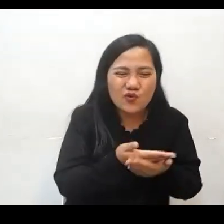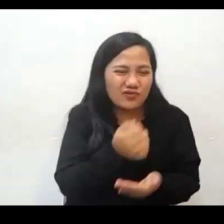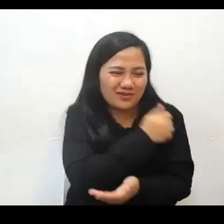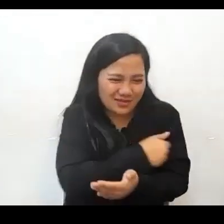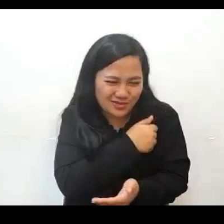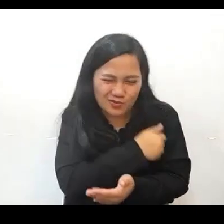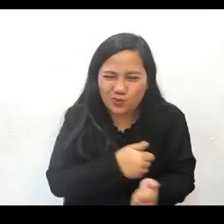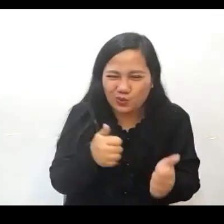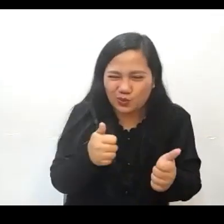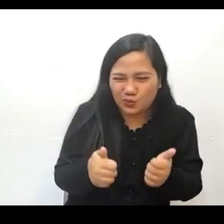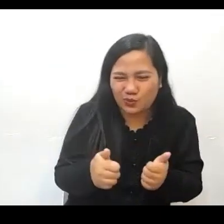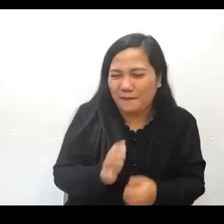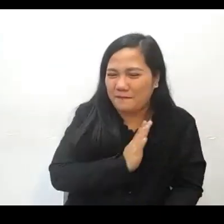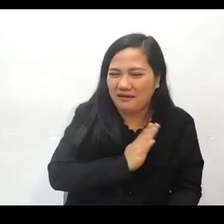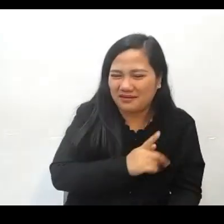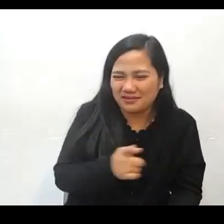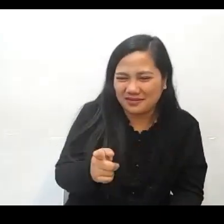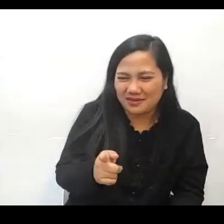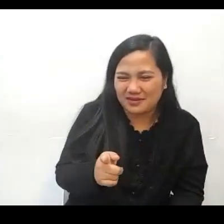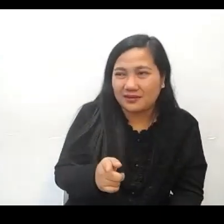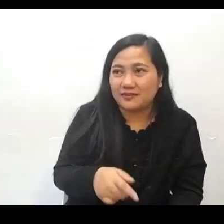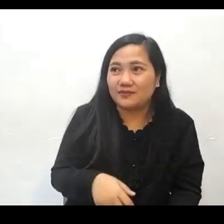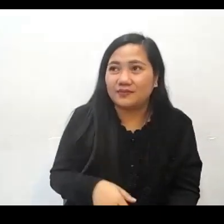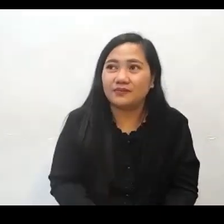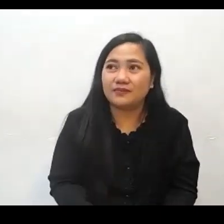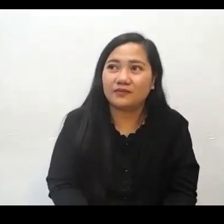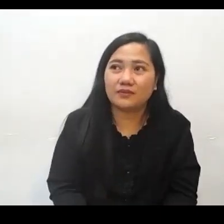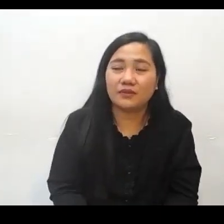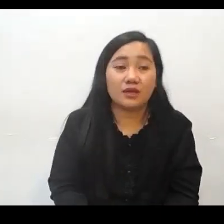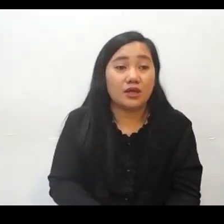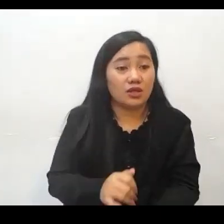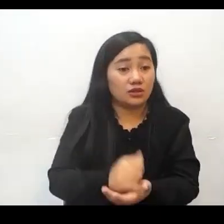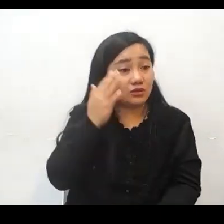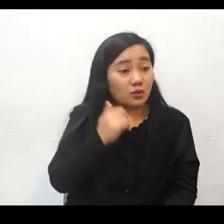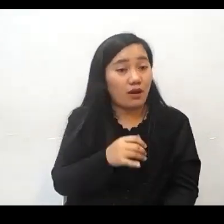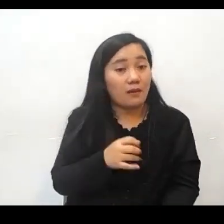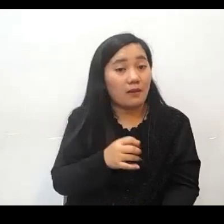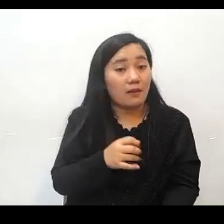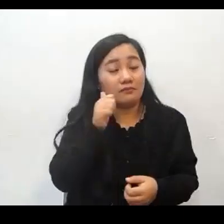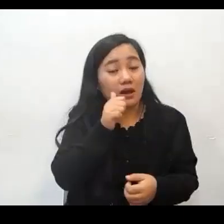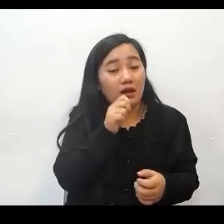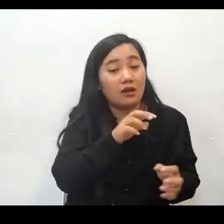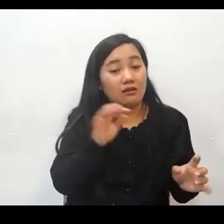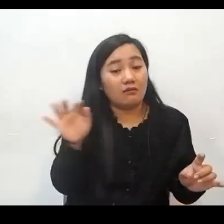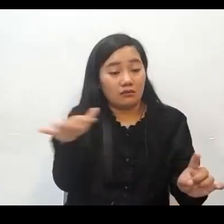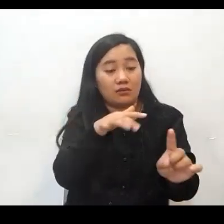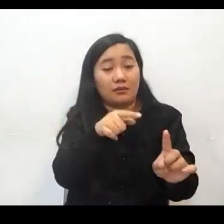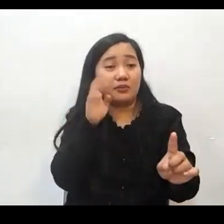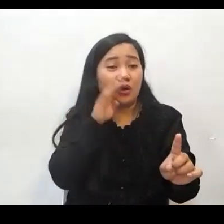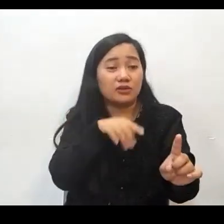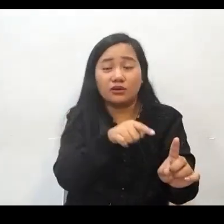palagi siyang maamo at talagang mapagbigay. So many women look at the brother. Kaya maraming babae yung nakatingin sa brother na iyon.